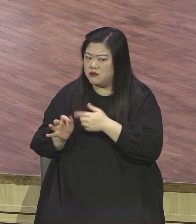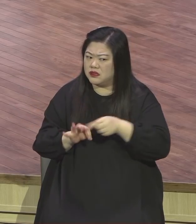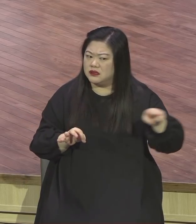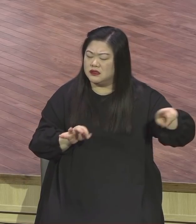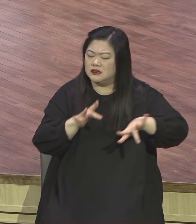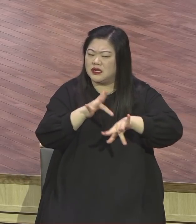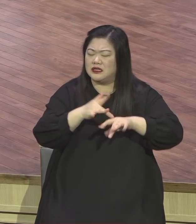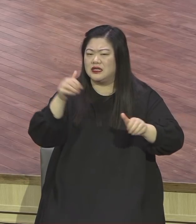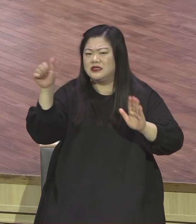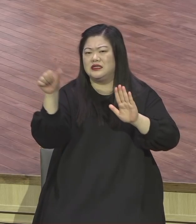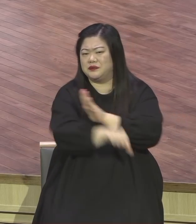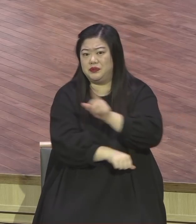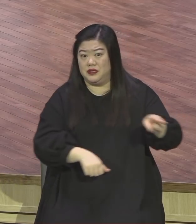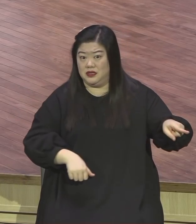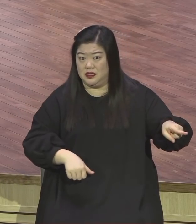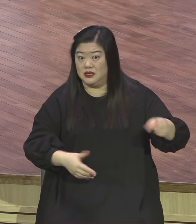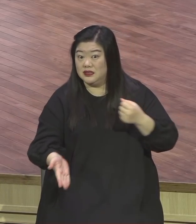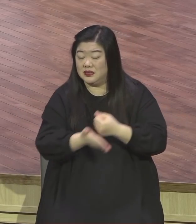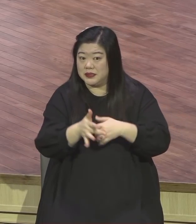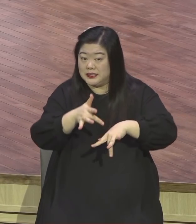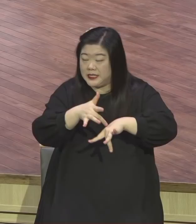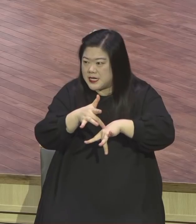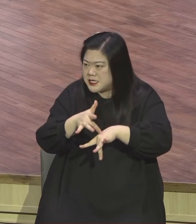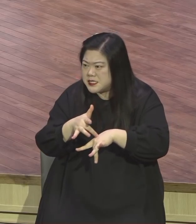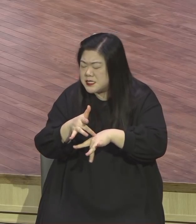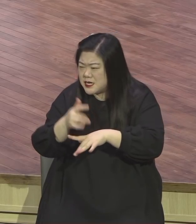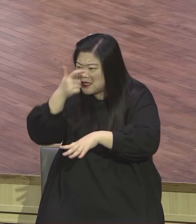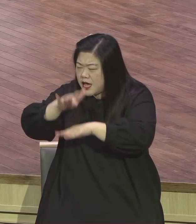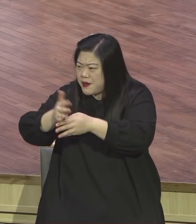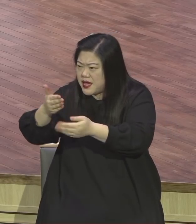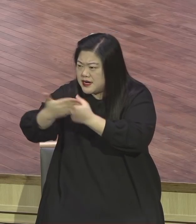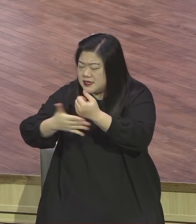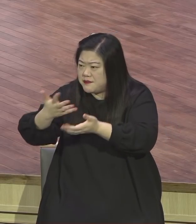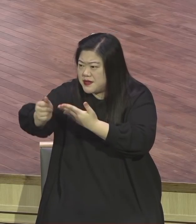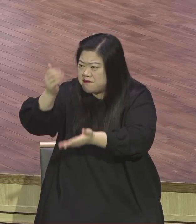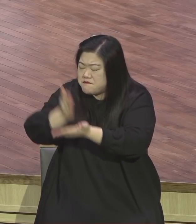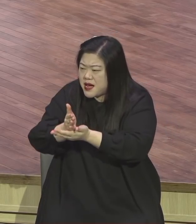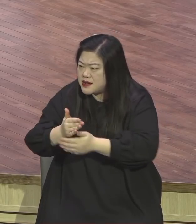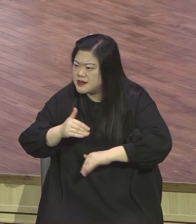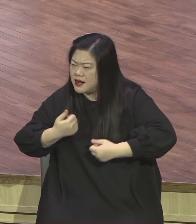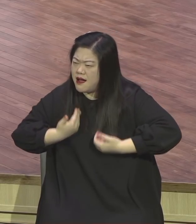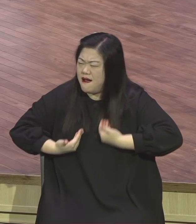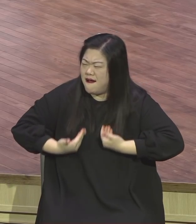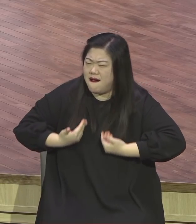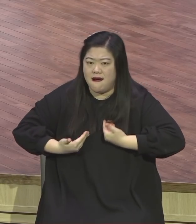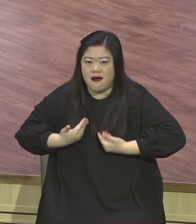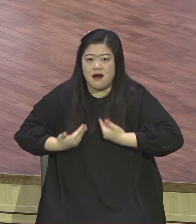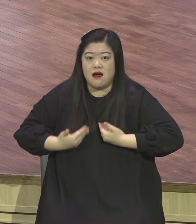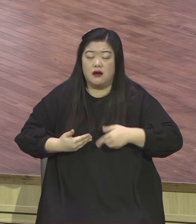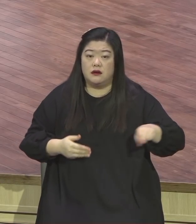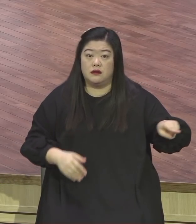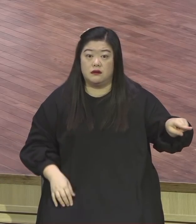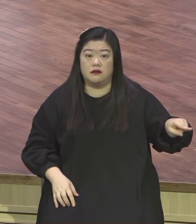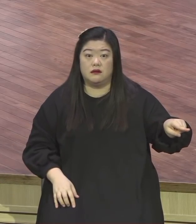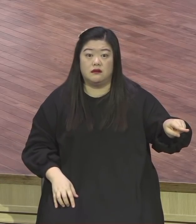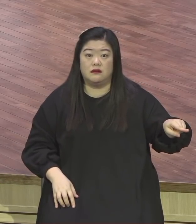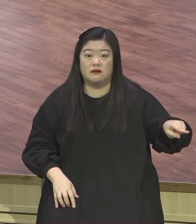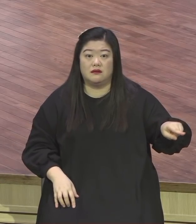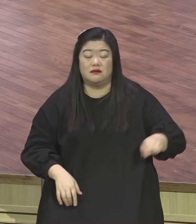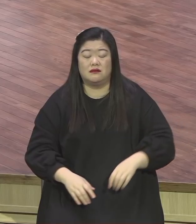공격합니다. 말씀을 듣는데 생각 속에 이런저런 가라지를 계속 뿌려요. 말씀